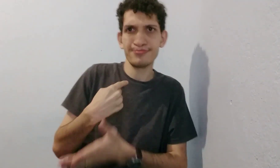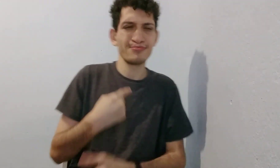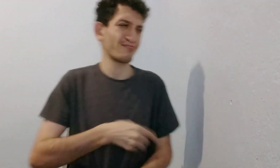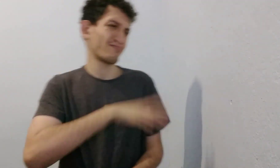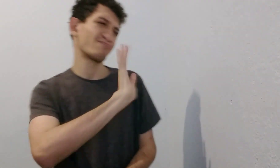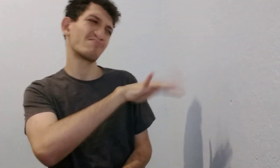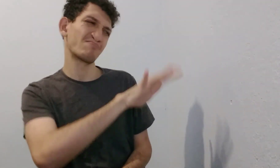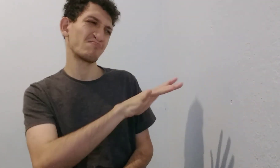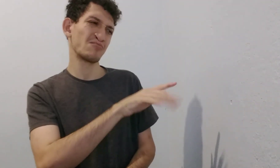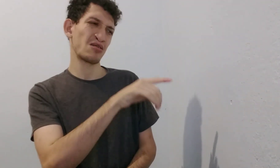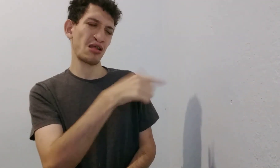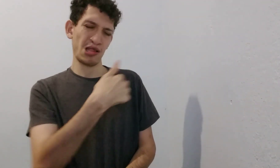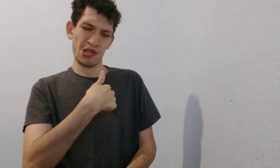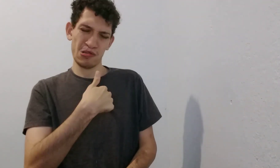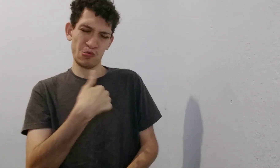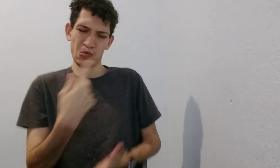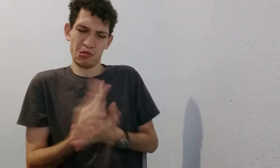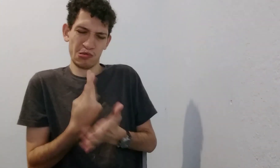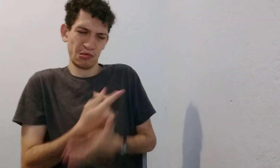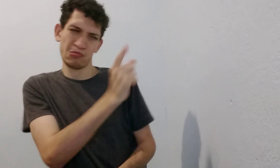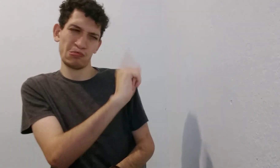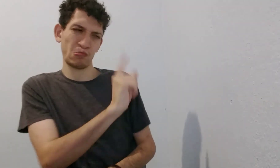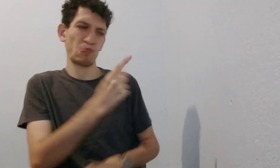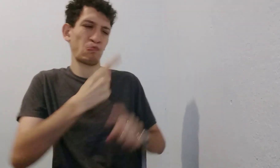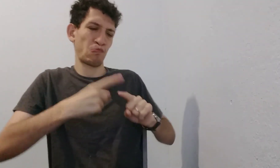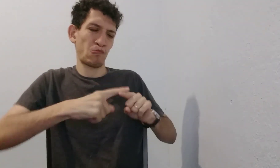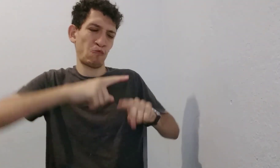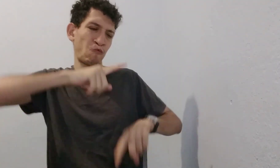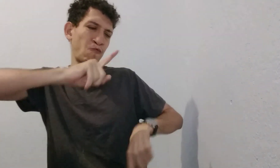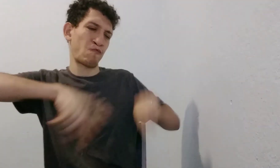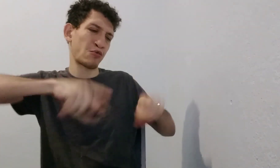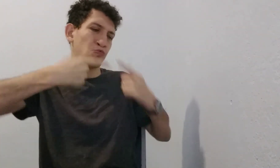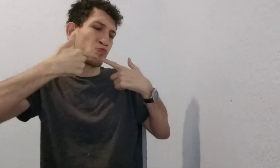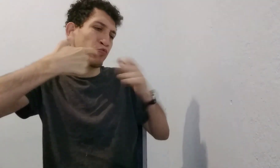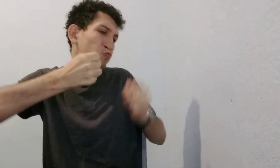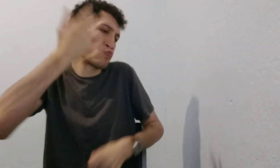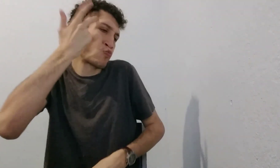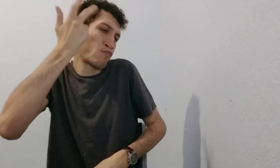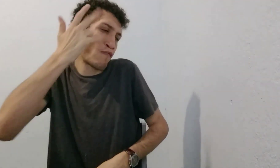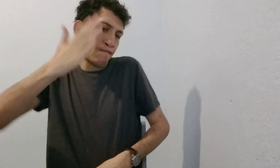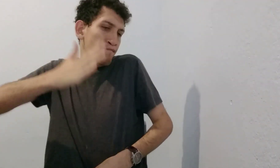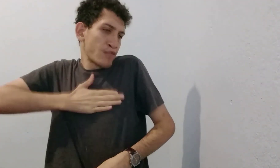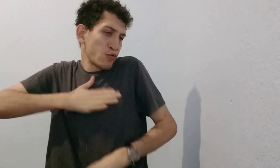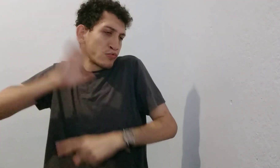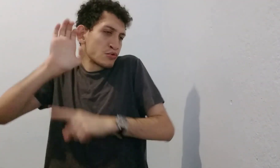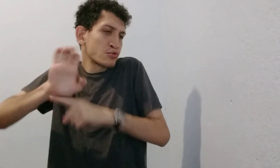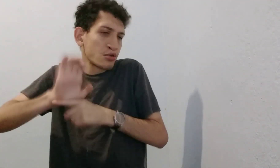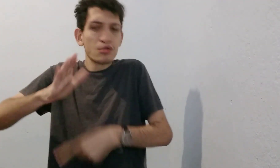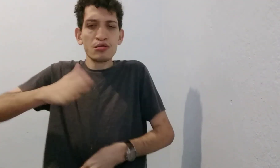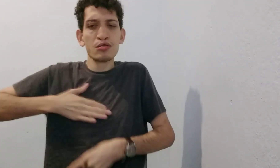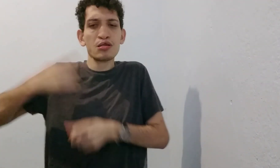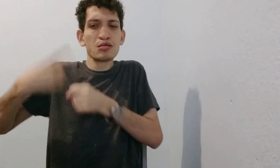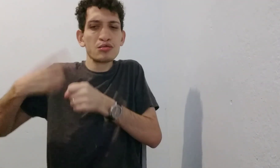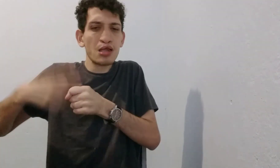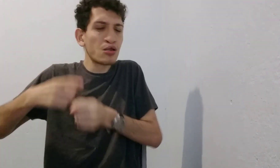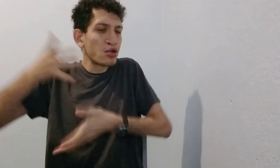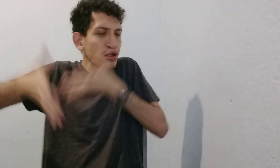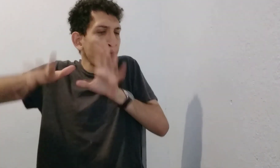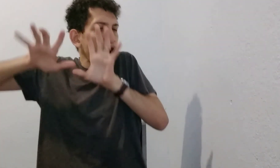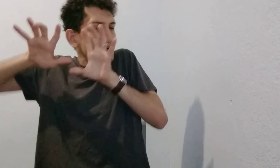me perguntou assim, Ah, Carlos, mas assim, eu não estou errado não, porque é variação no risco, isso é normal. O meu estado, a minha